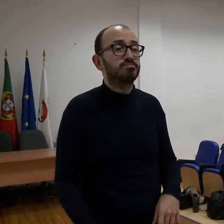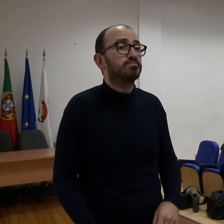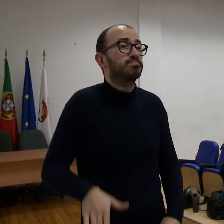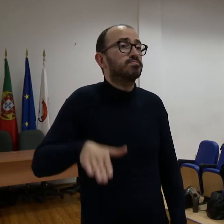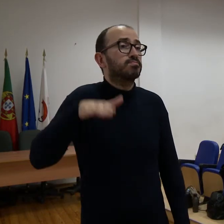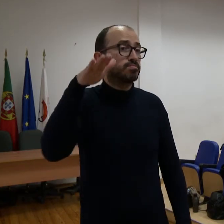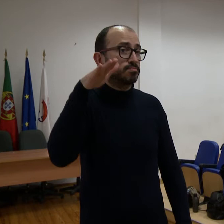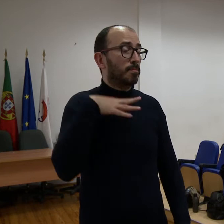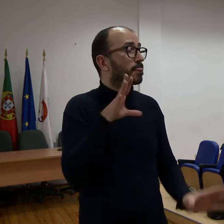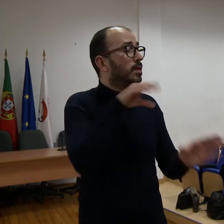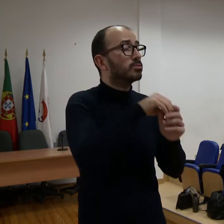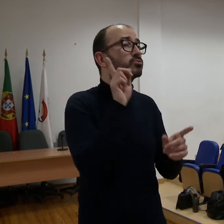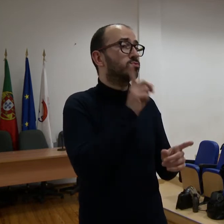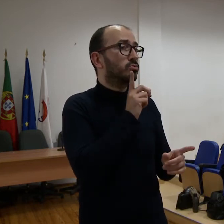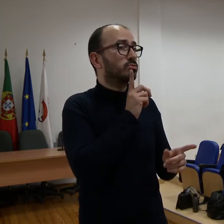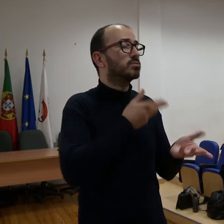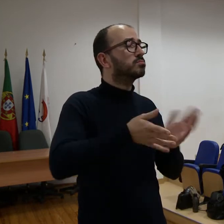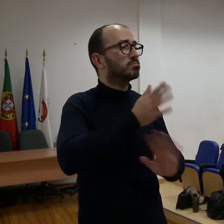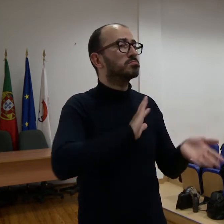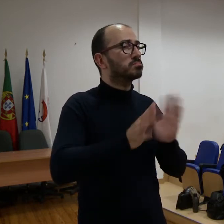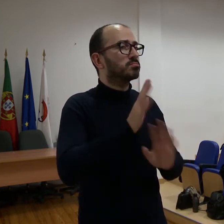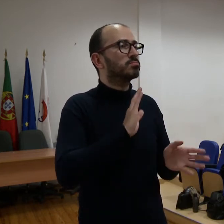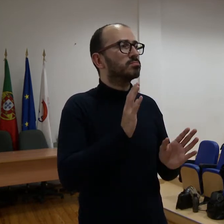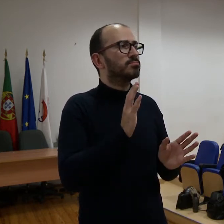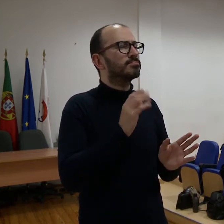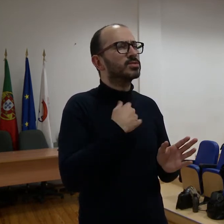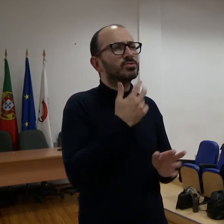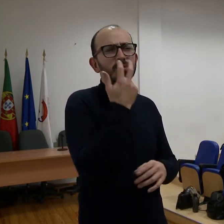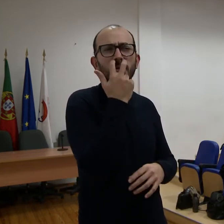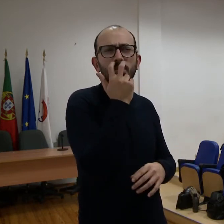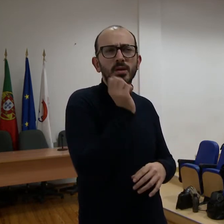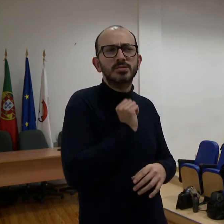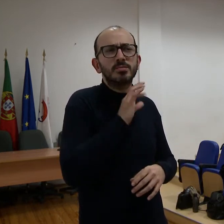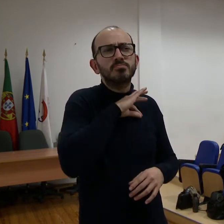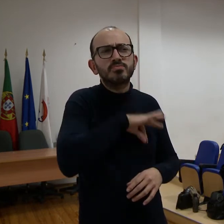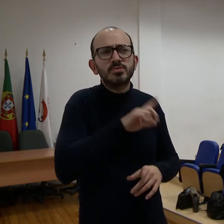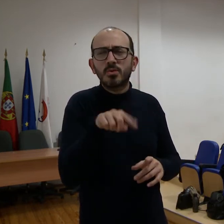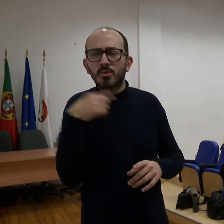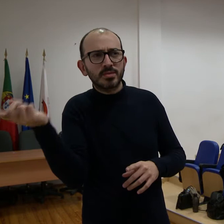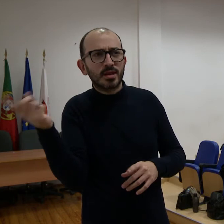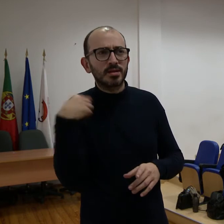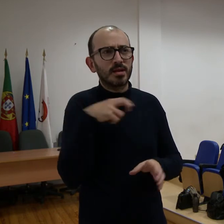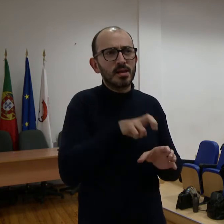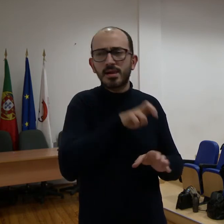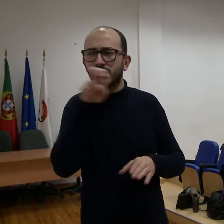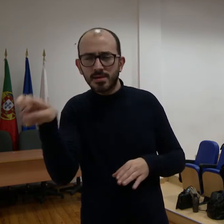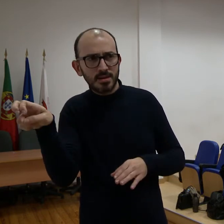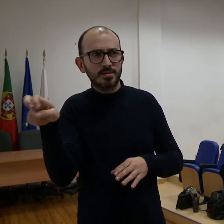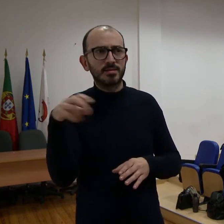Eu cresci no seio de surdos e da comunidade sempre tinha curiosidade em